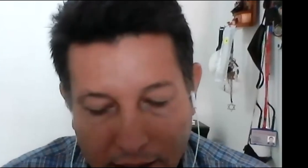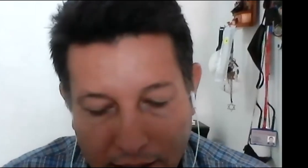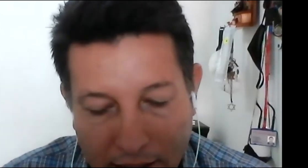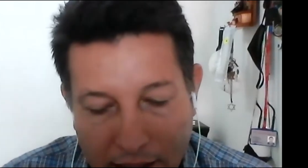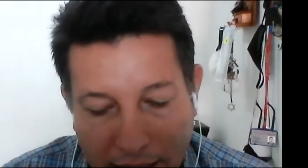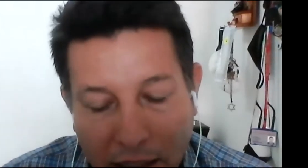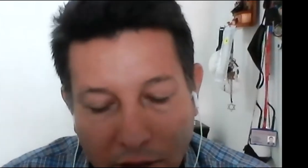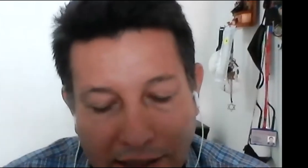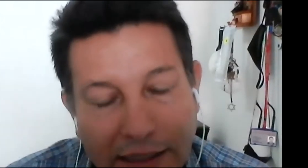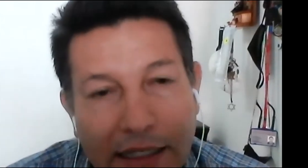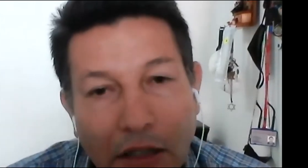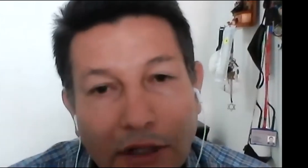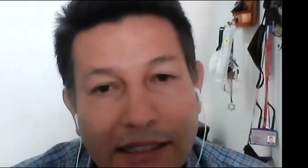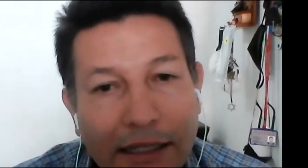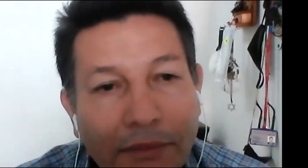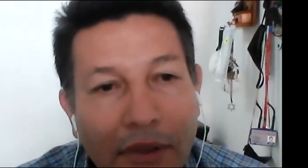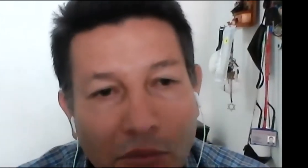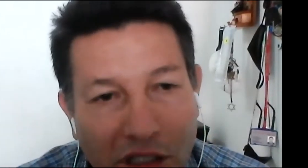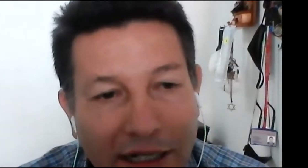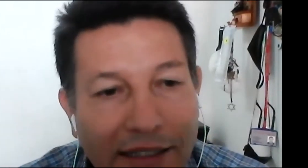la lengua de señas en la universidad. Muchas gracias.